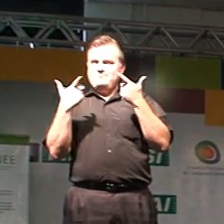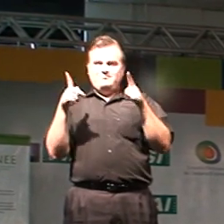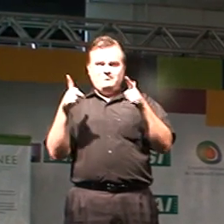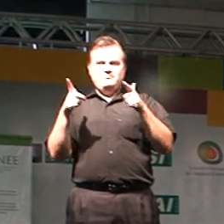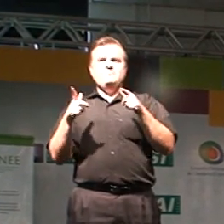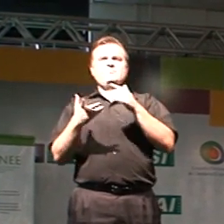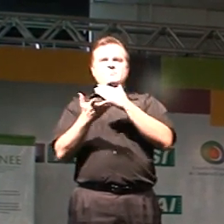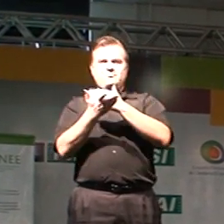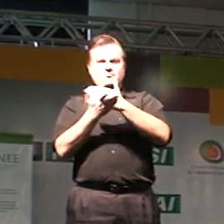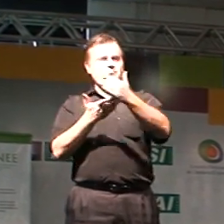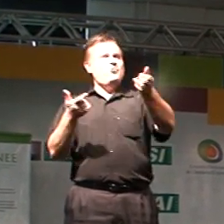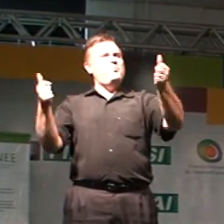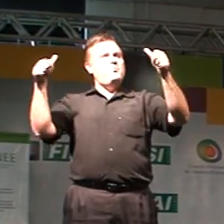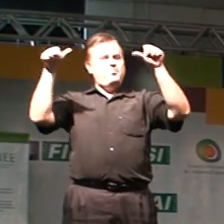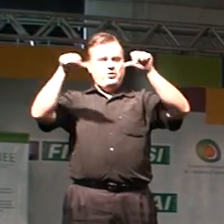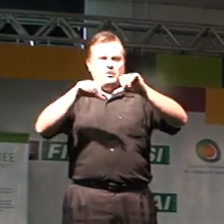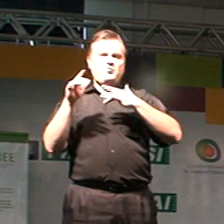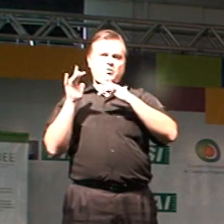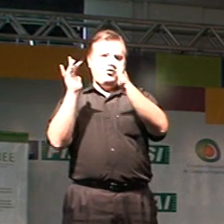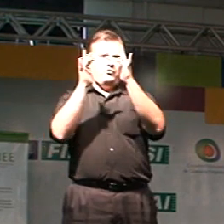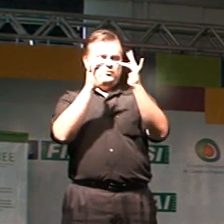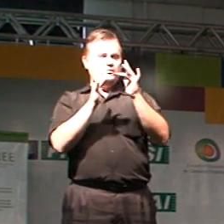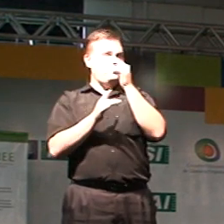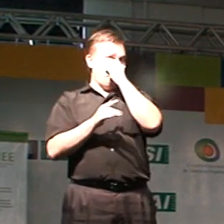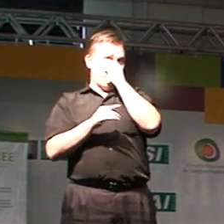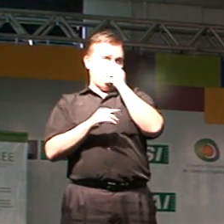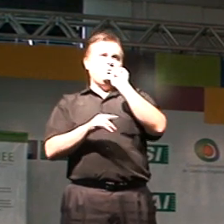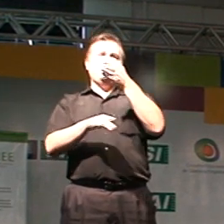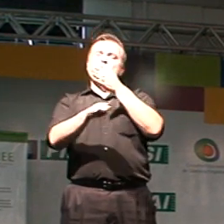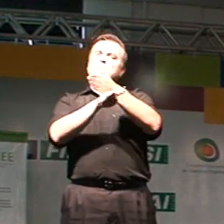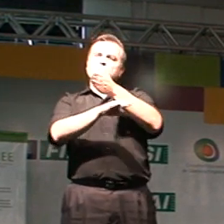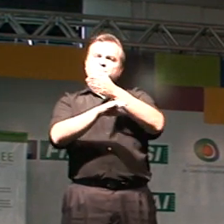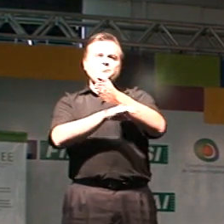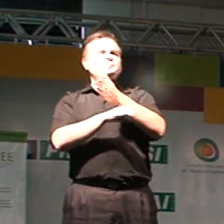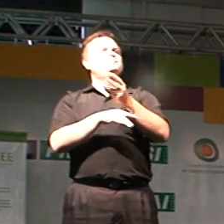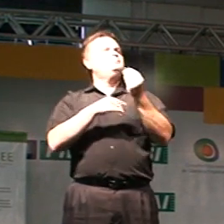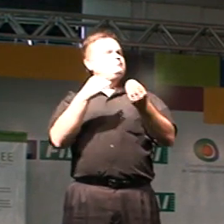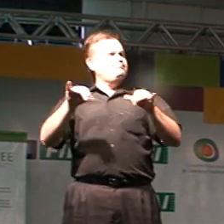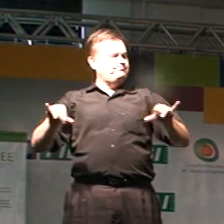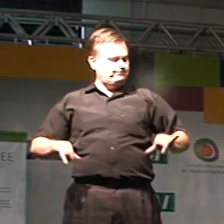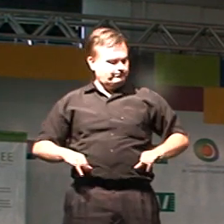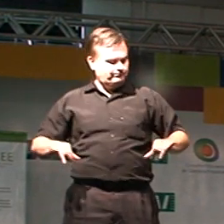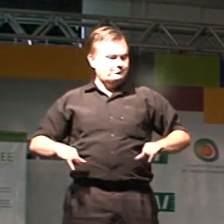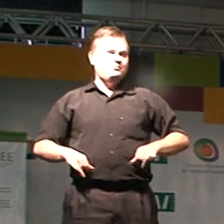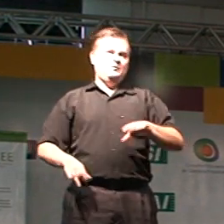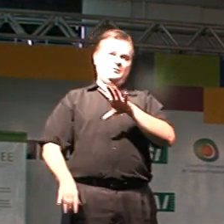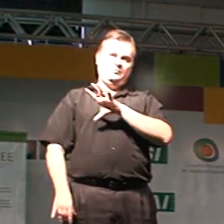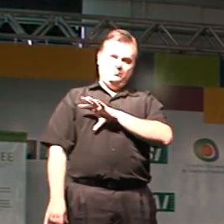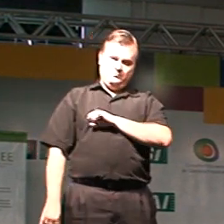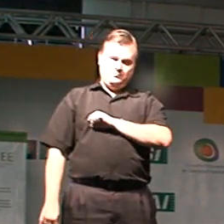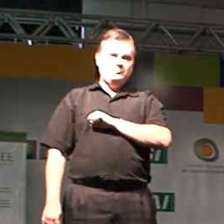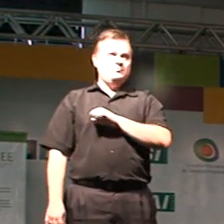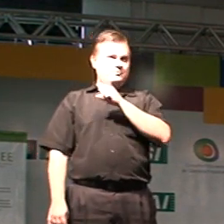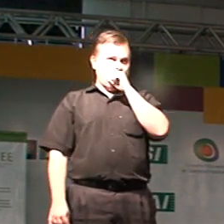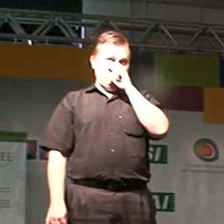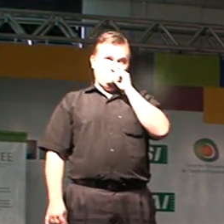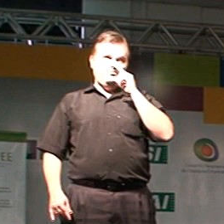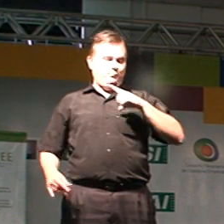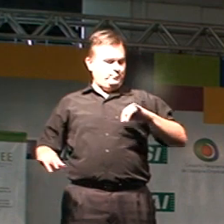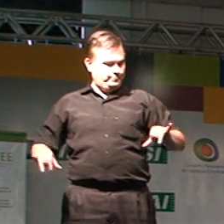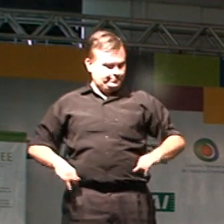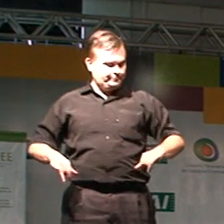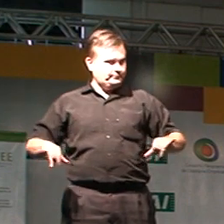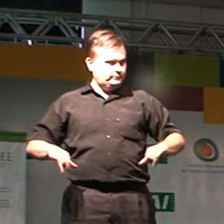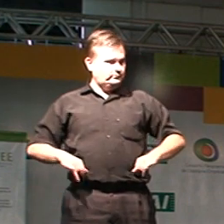Então foi o lado cruel do meu contato com acessibilidade, diz que a gente chega numa causa ou pelo amor, ou pelo amor, né? Então, quando eu sofri